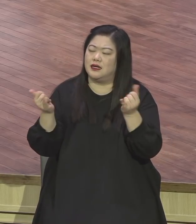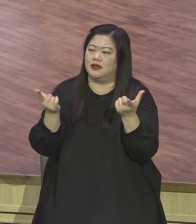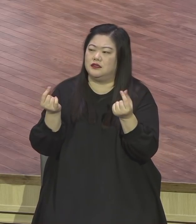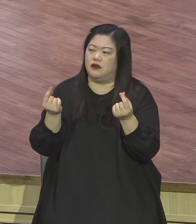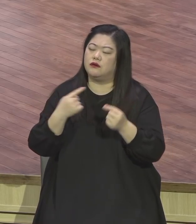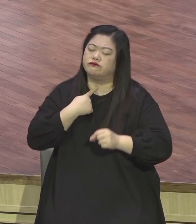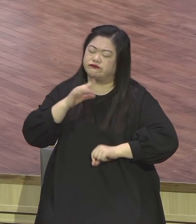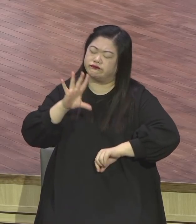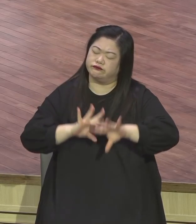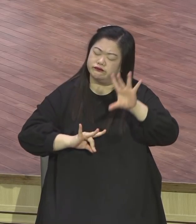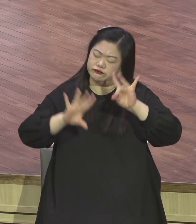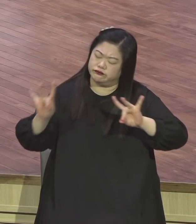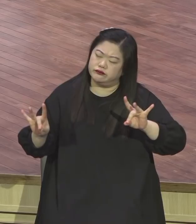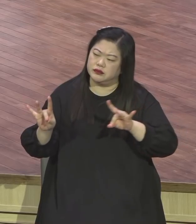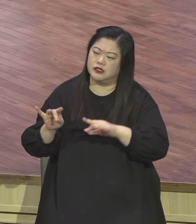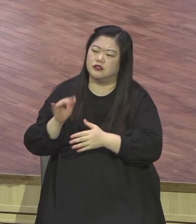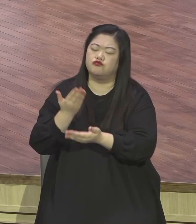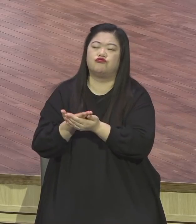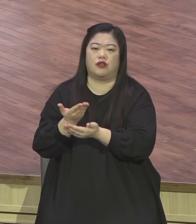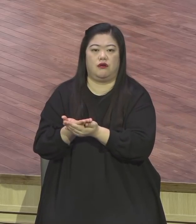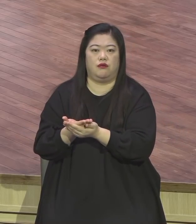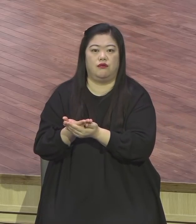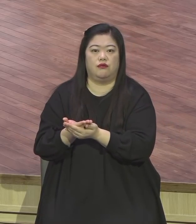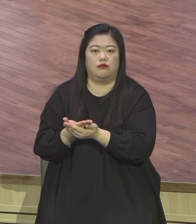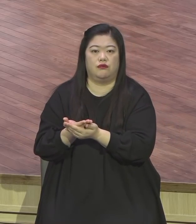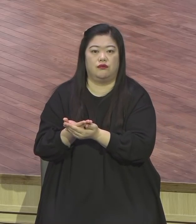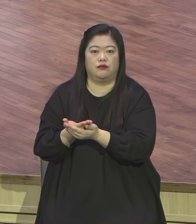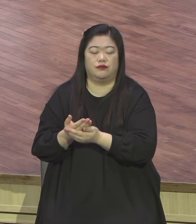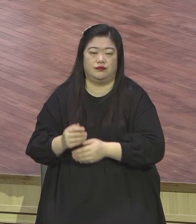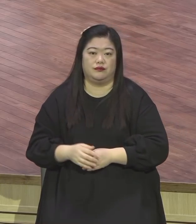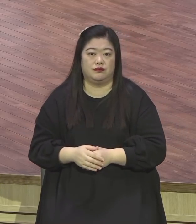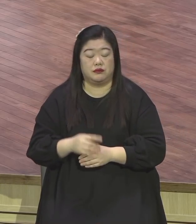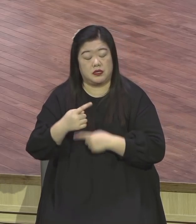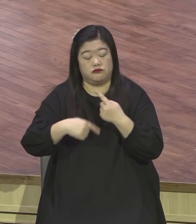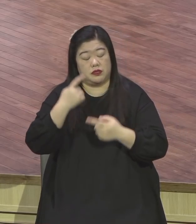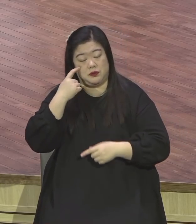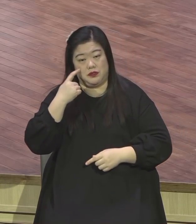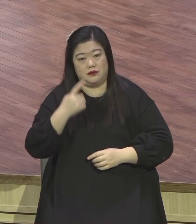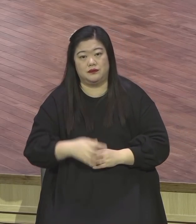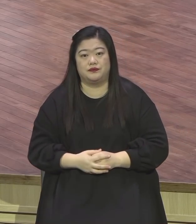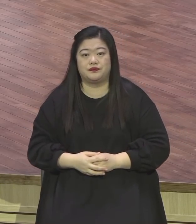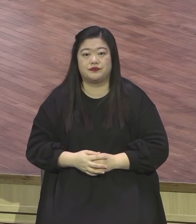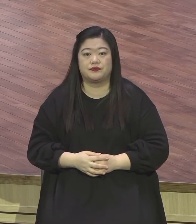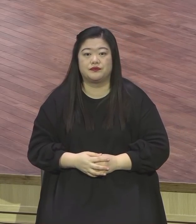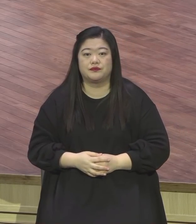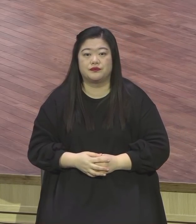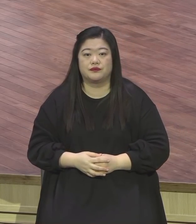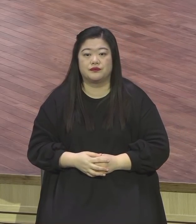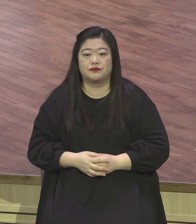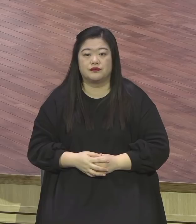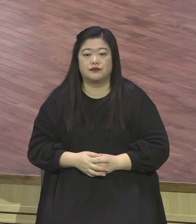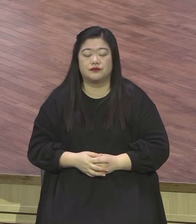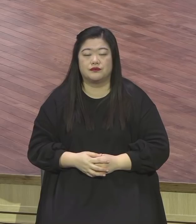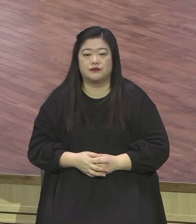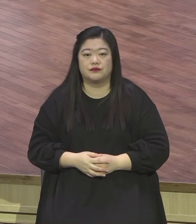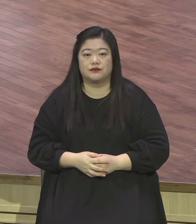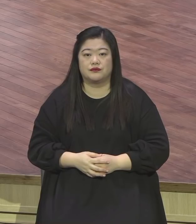많이 가지면 신명이 가난할 수 없어요 사실은 목사님 또 백배로